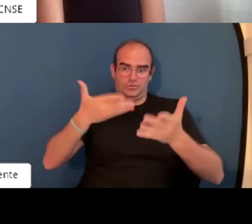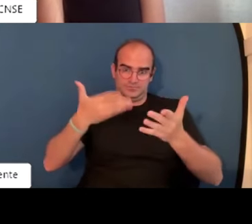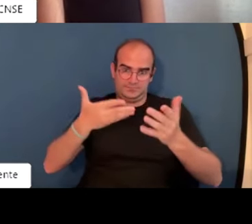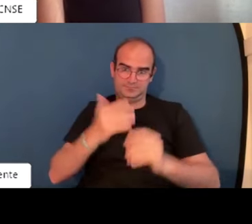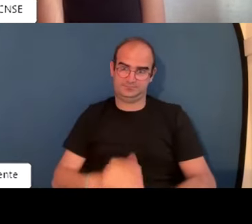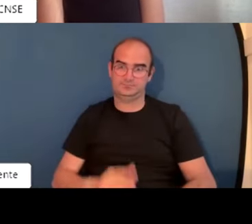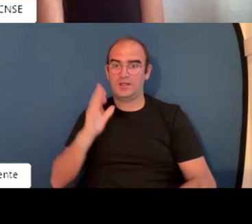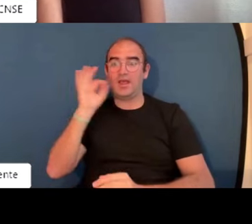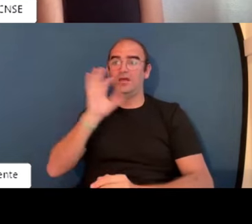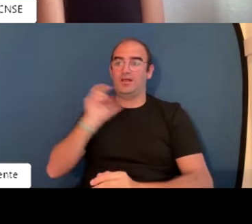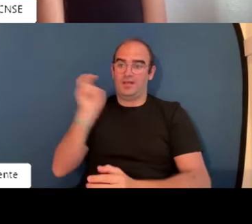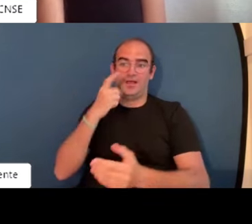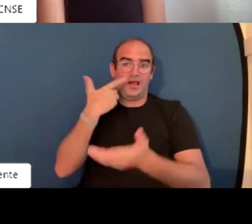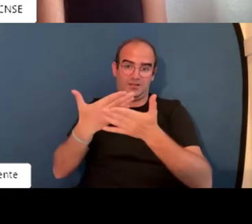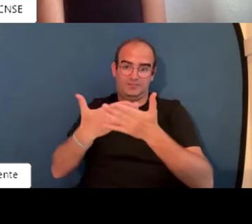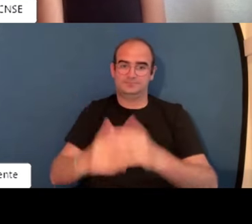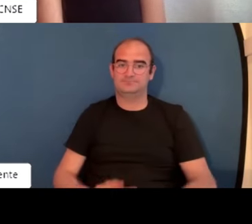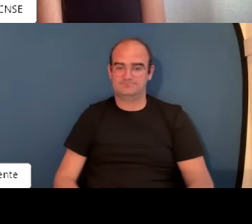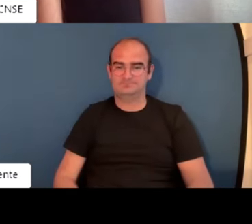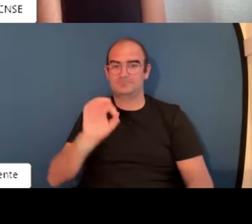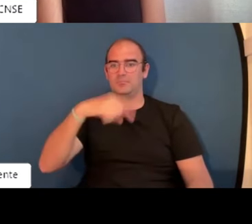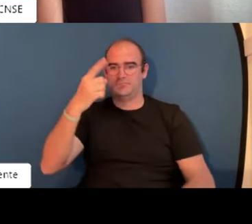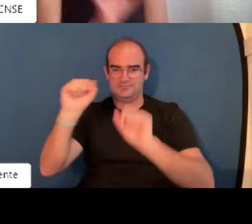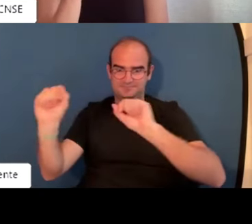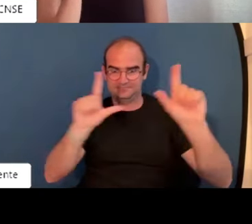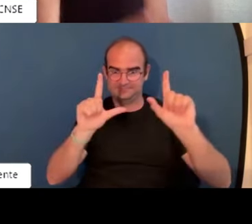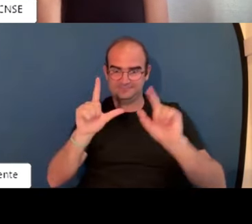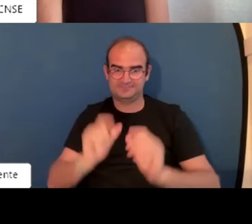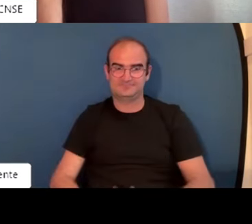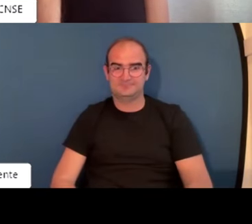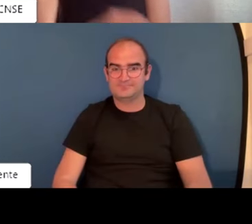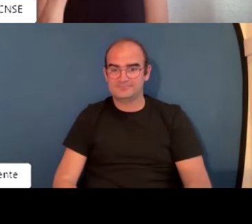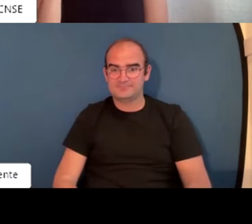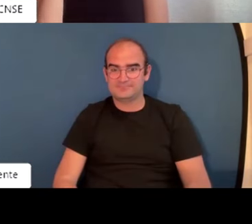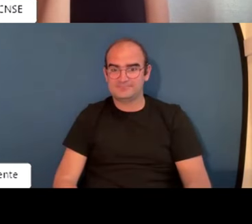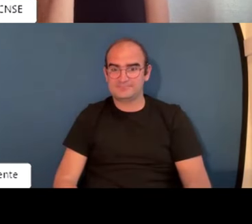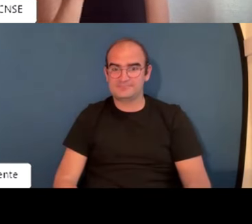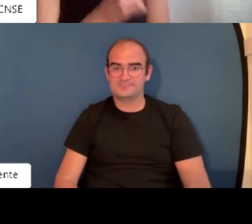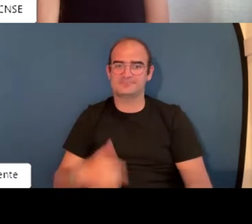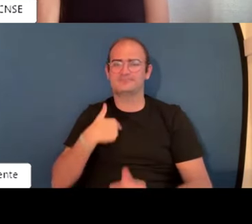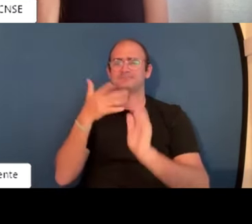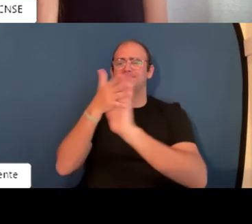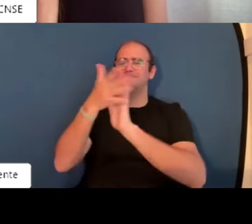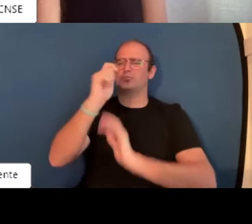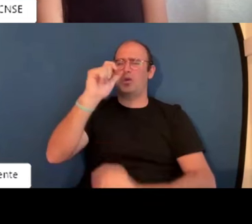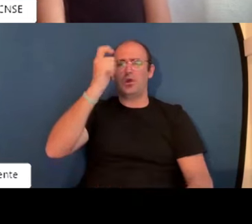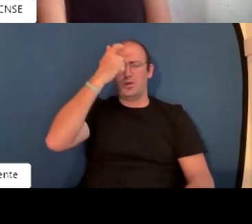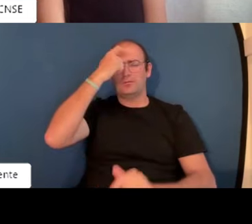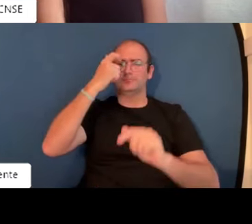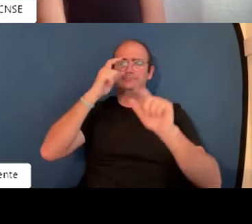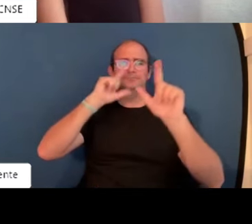cambiando. Y creo que tenéis que tener en cuenta conceptos importantes que quería explicar a partir de ahora.